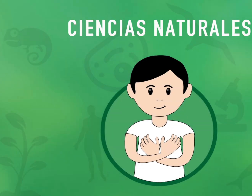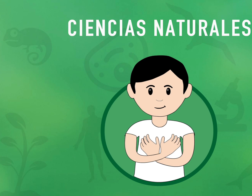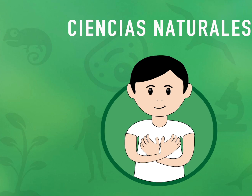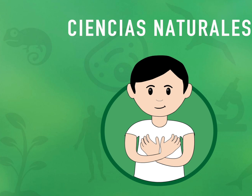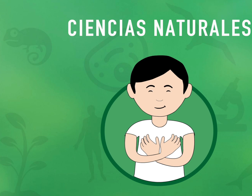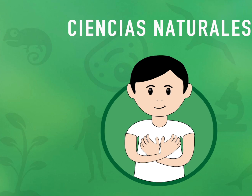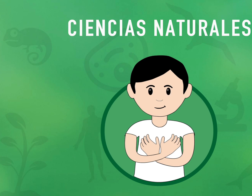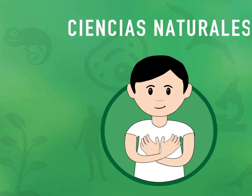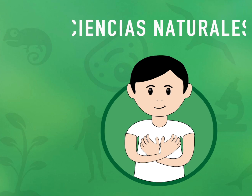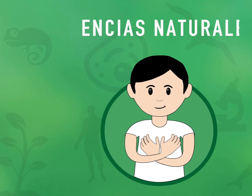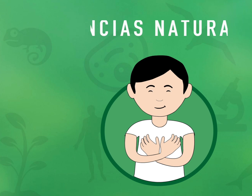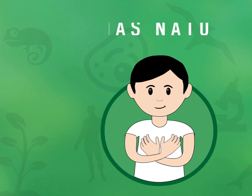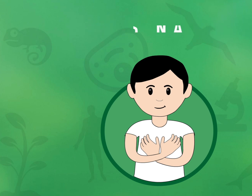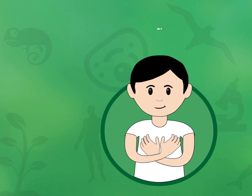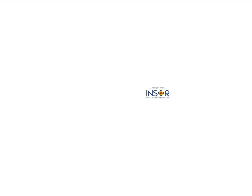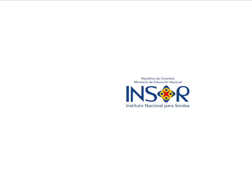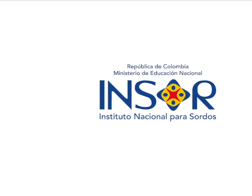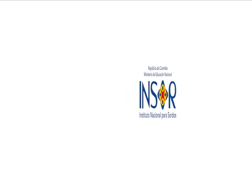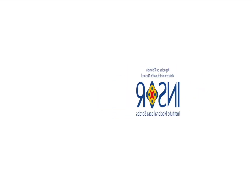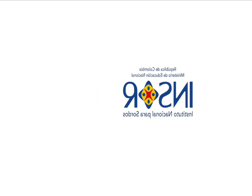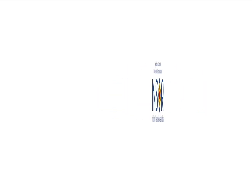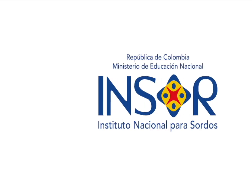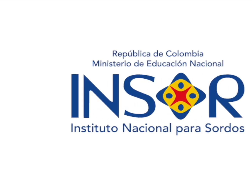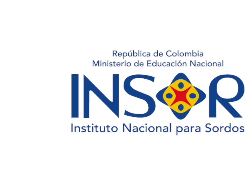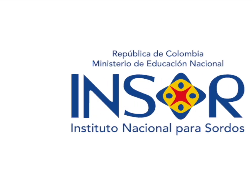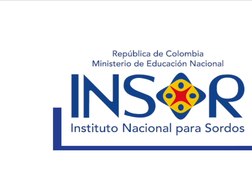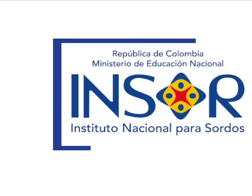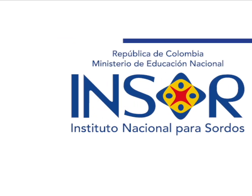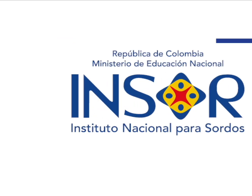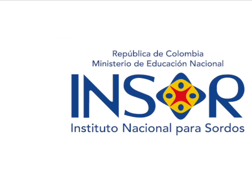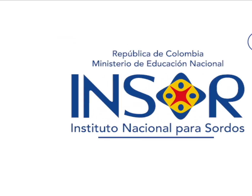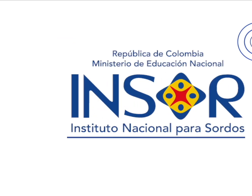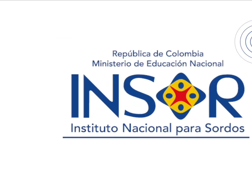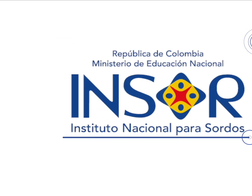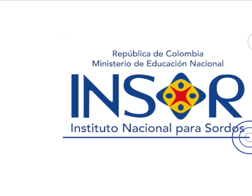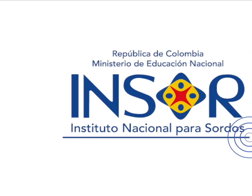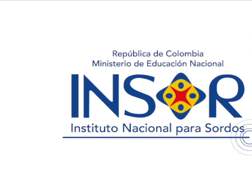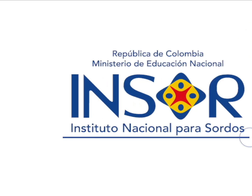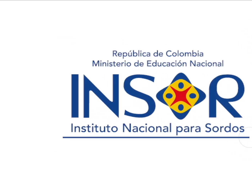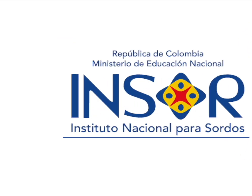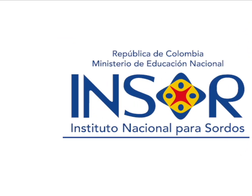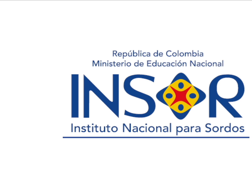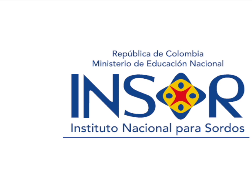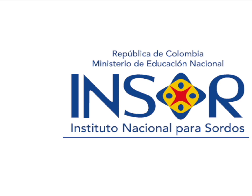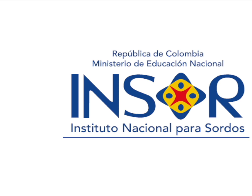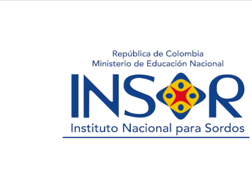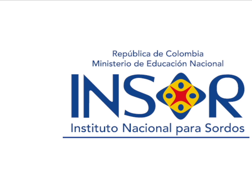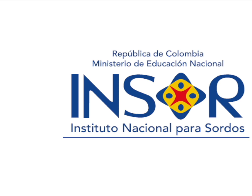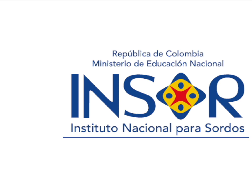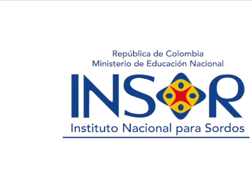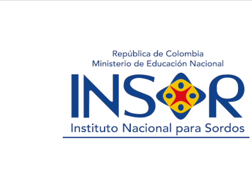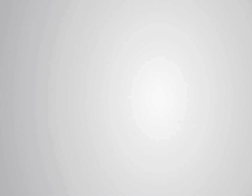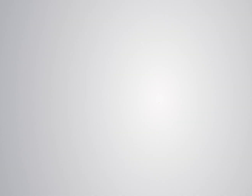T3 T4 T4 T4 T4 T5 T5 T4 T7 T6 T4 Gracias.